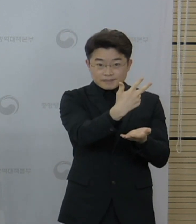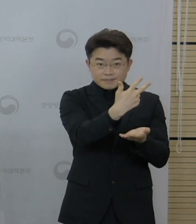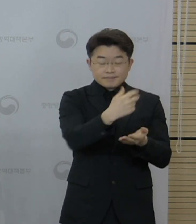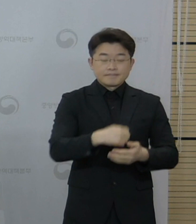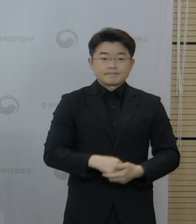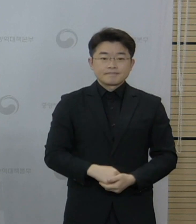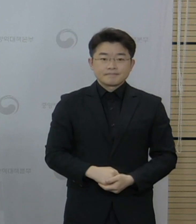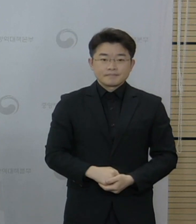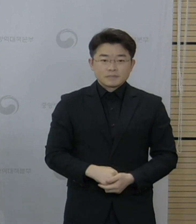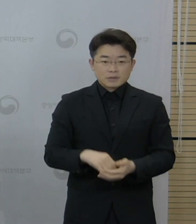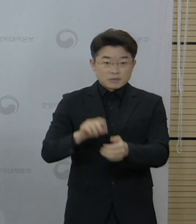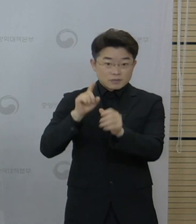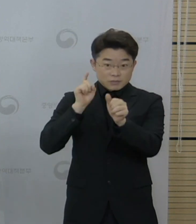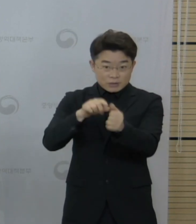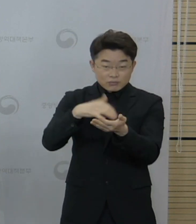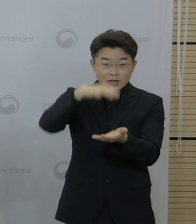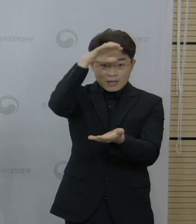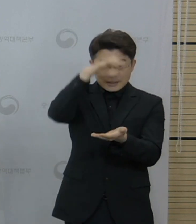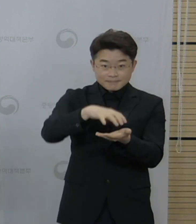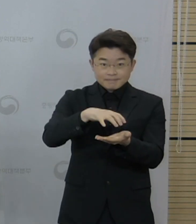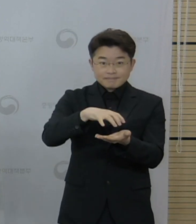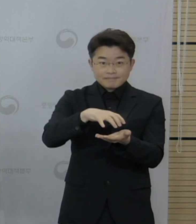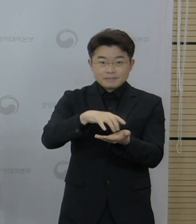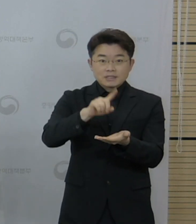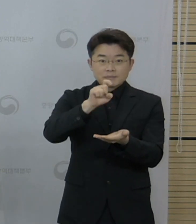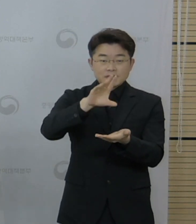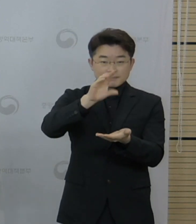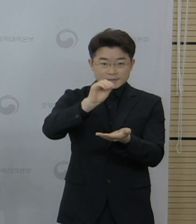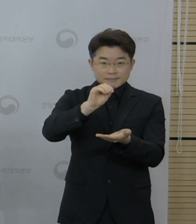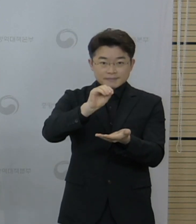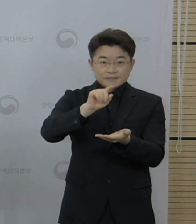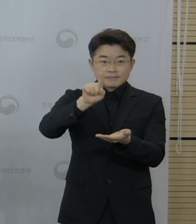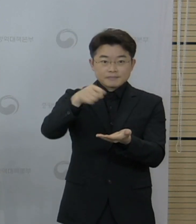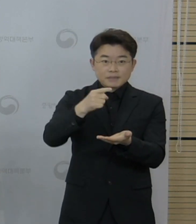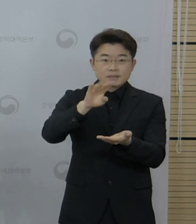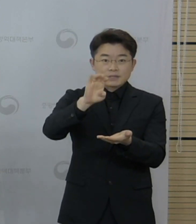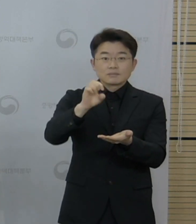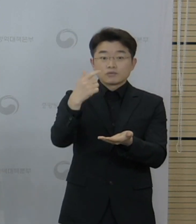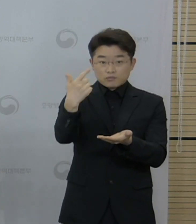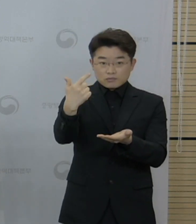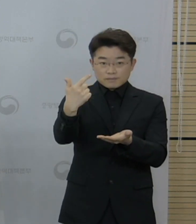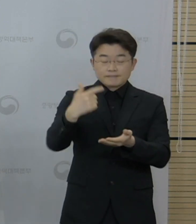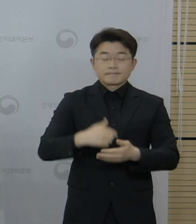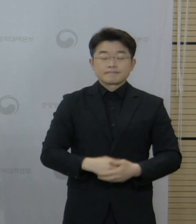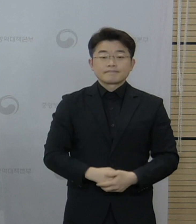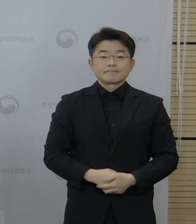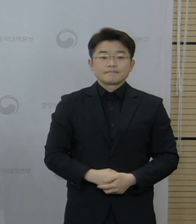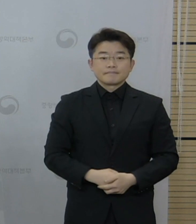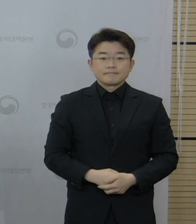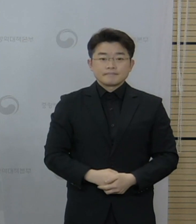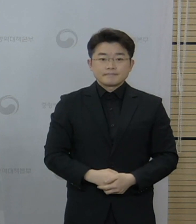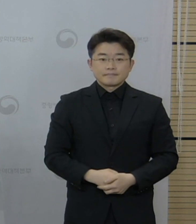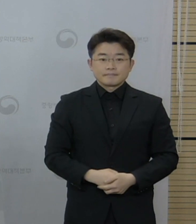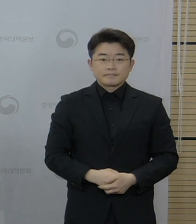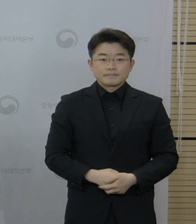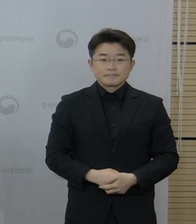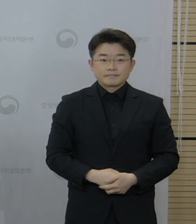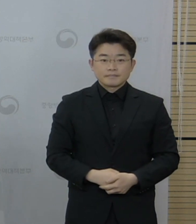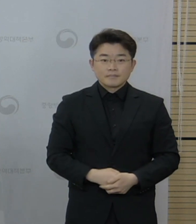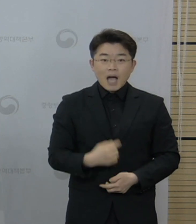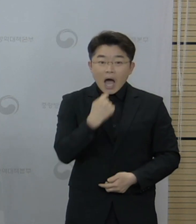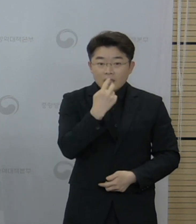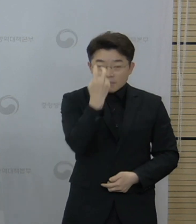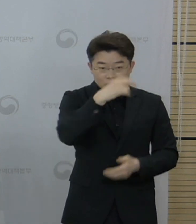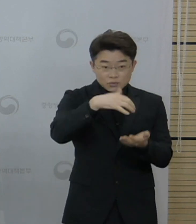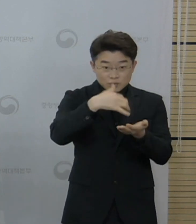총 누적 확진자 수는 11만 146명입니다. 총 검사